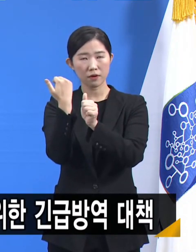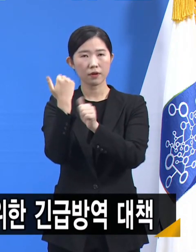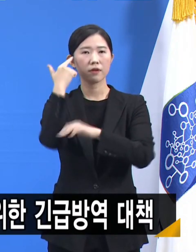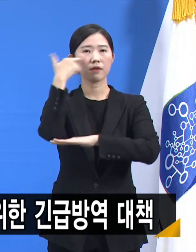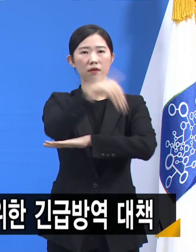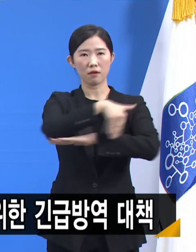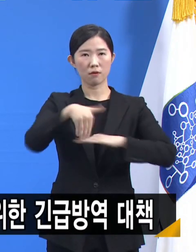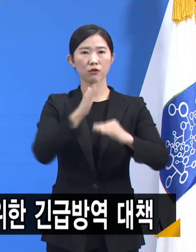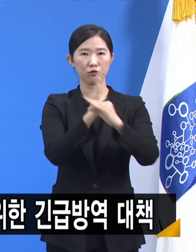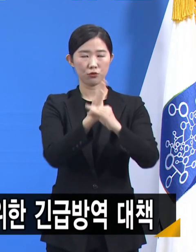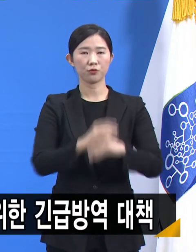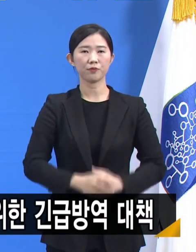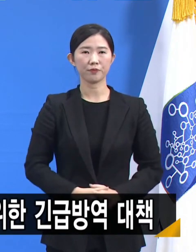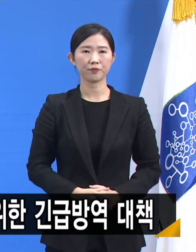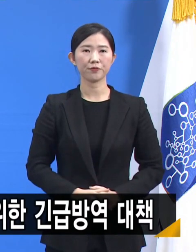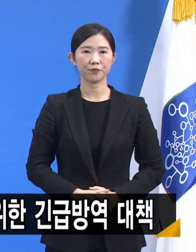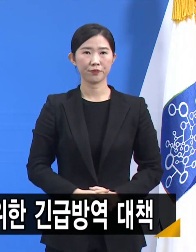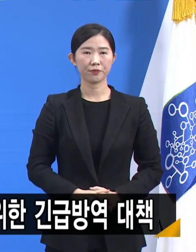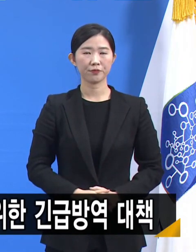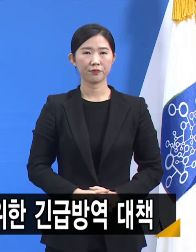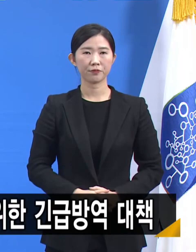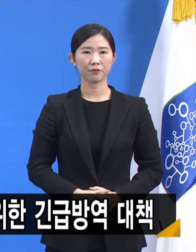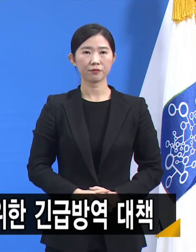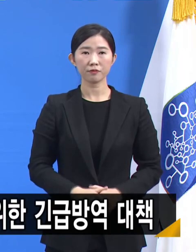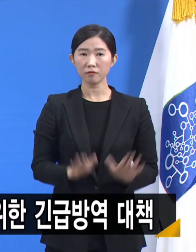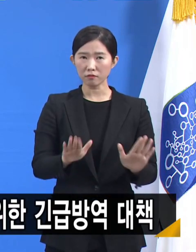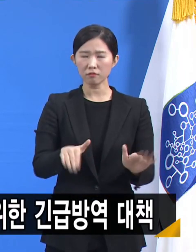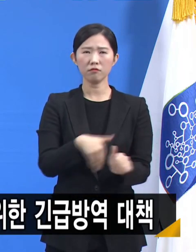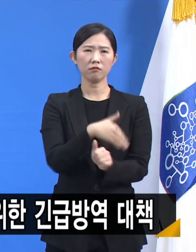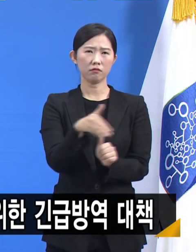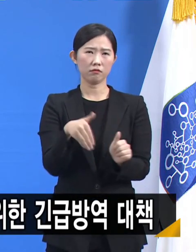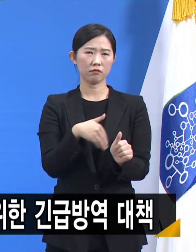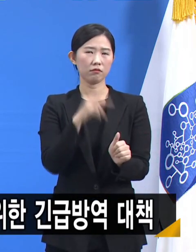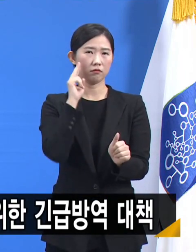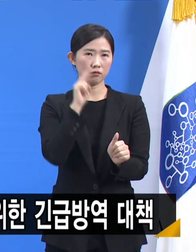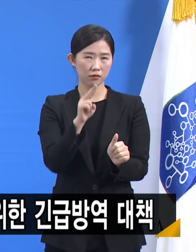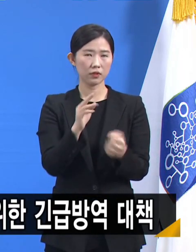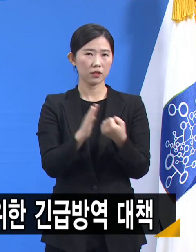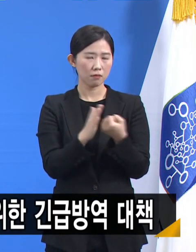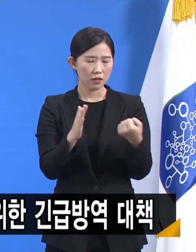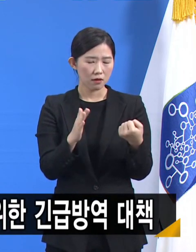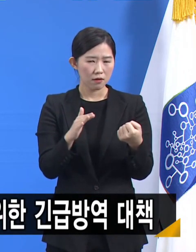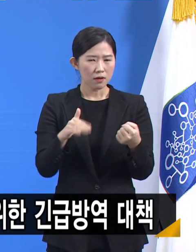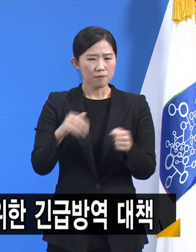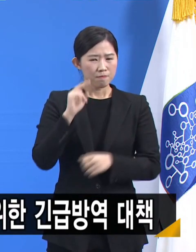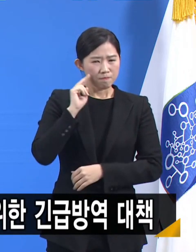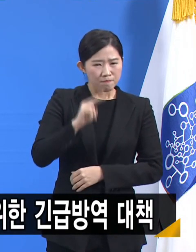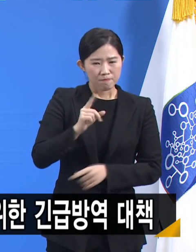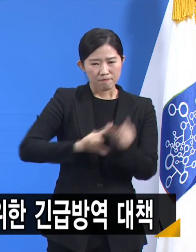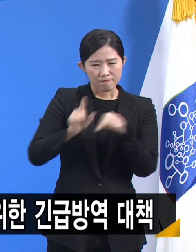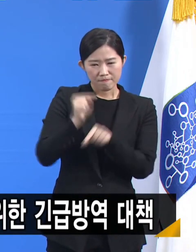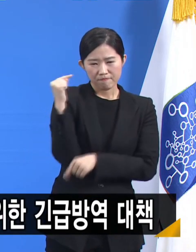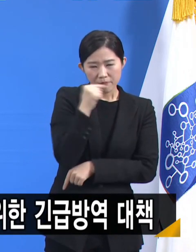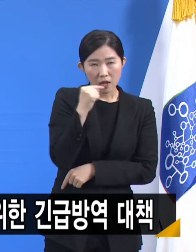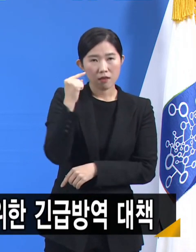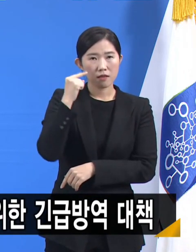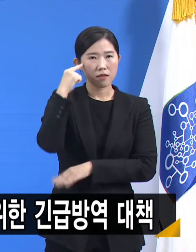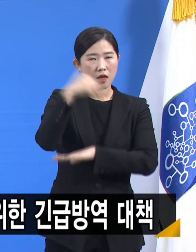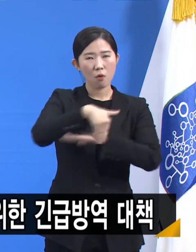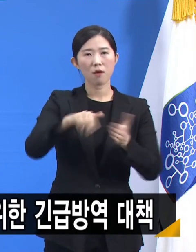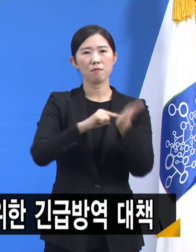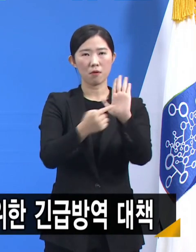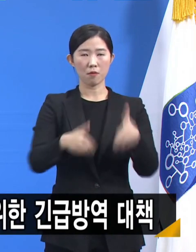말씀드립니다. 비상한 시기에는 비상한 대책이 필요합니다. 경기도는